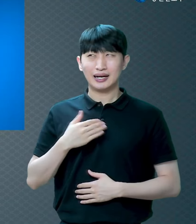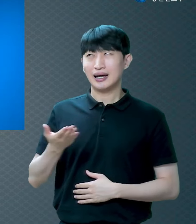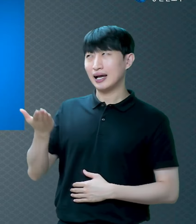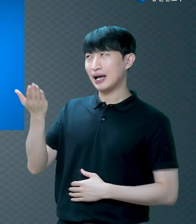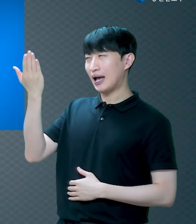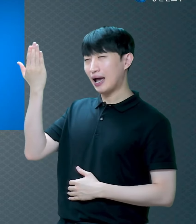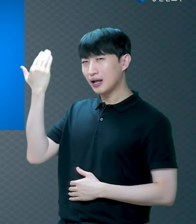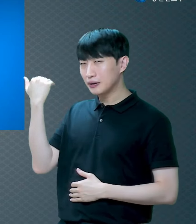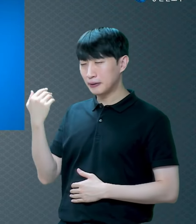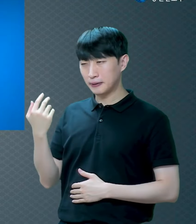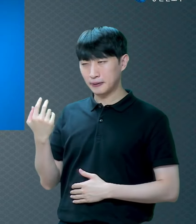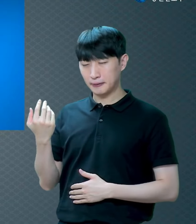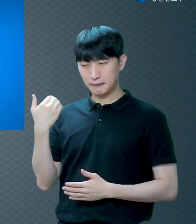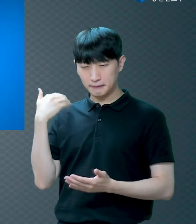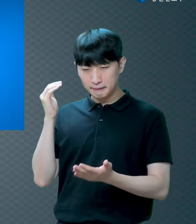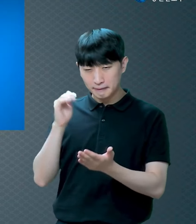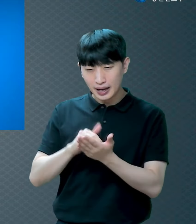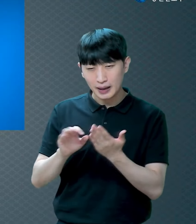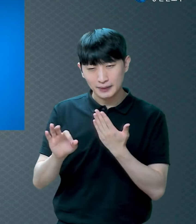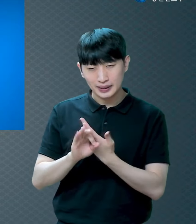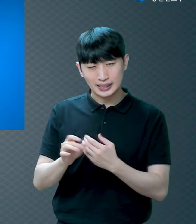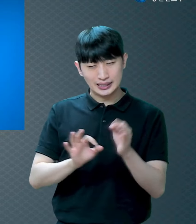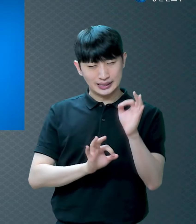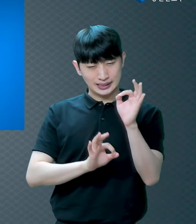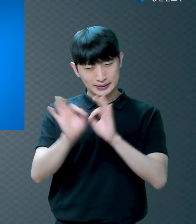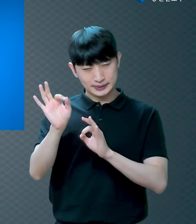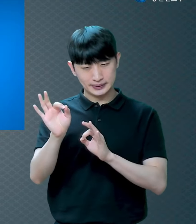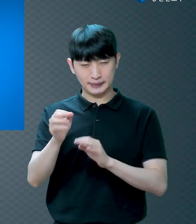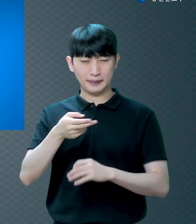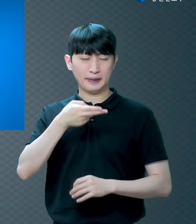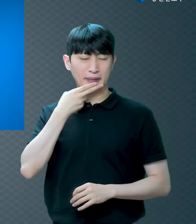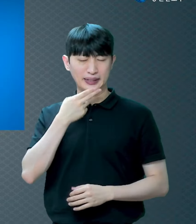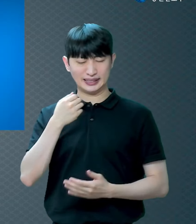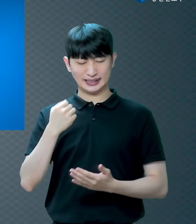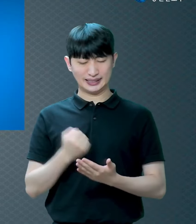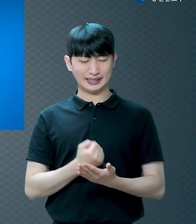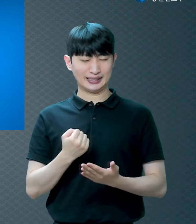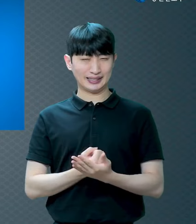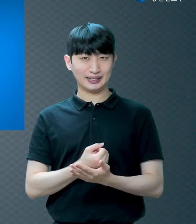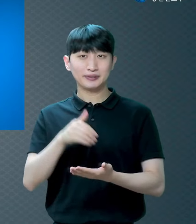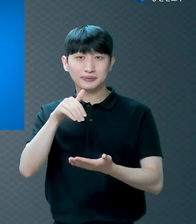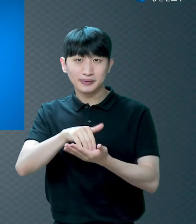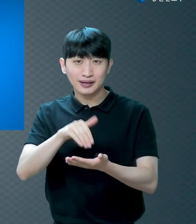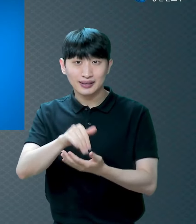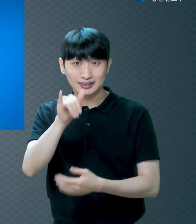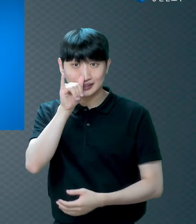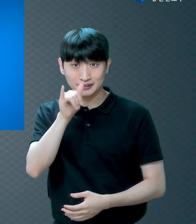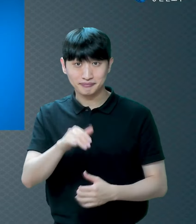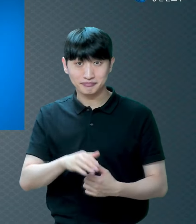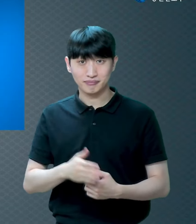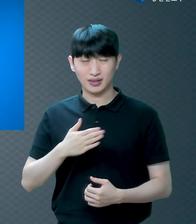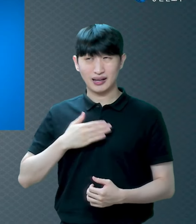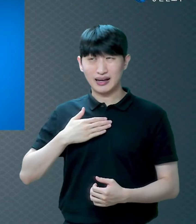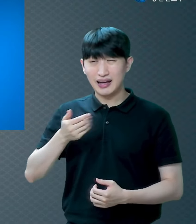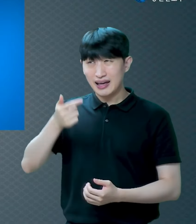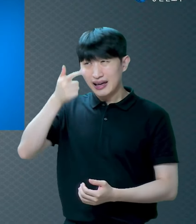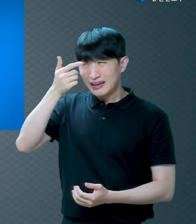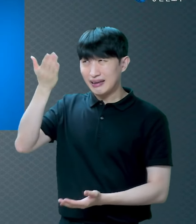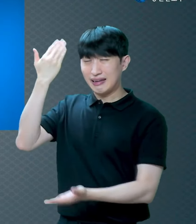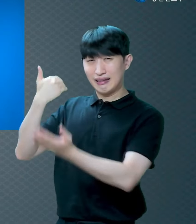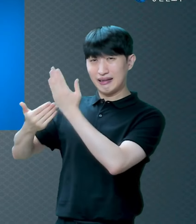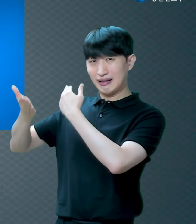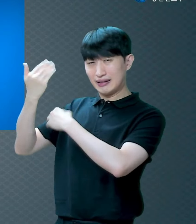있다면 그런 실수 안 할 텐데 내가 옛날로 돌아간다면 더